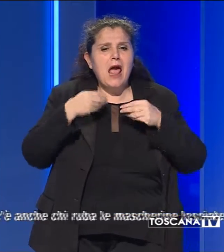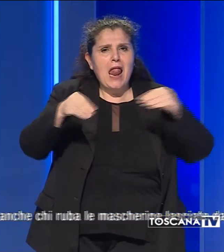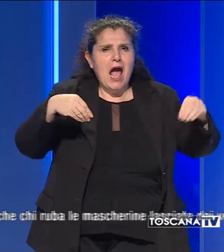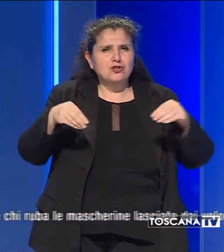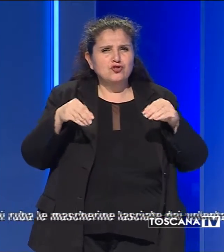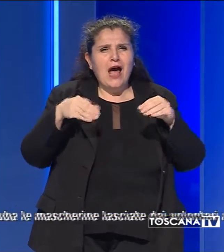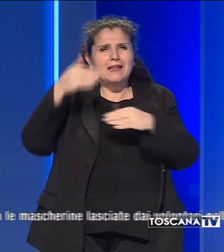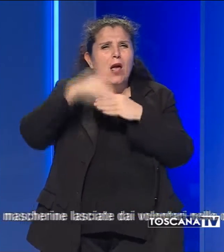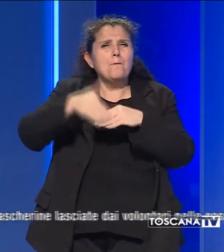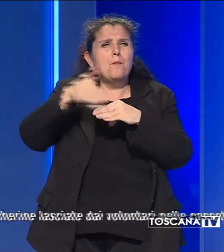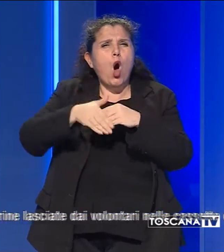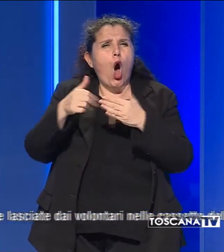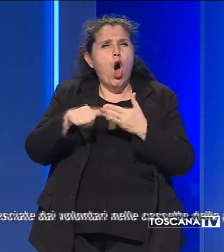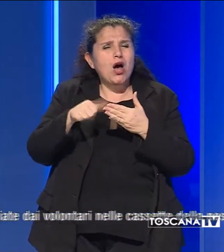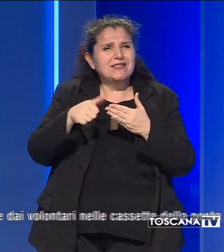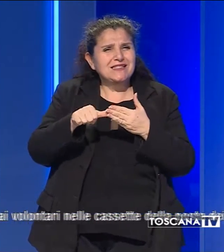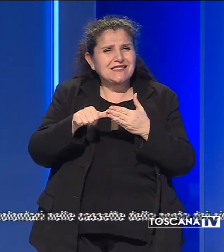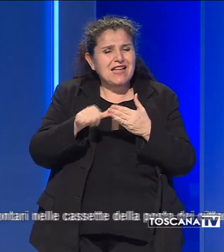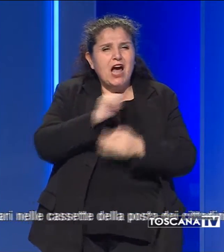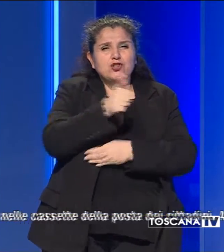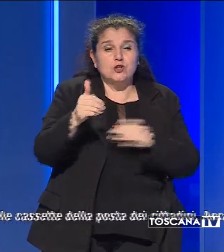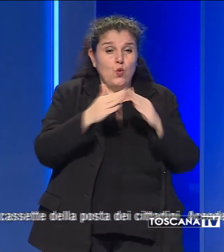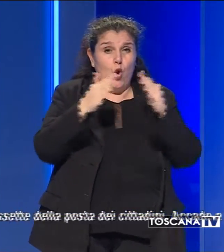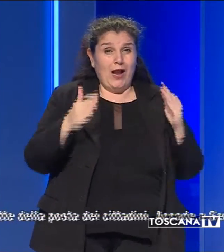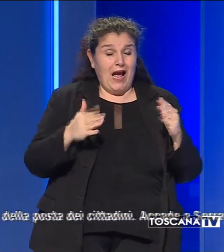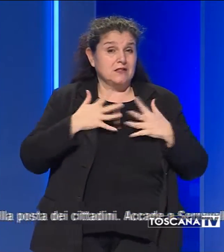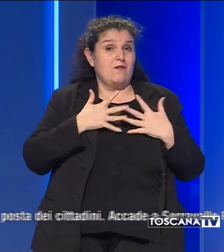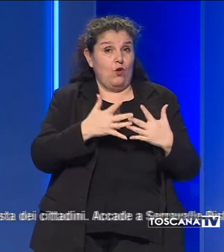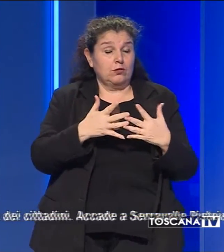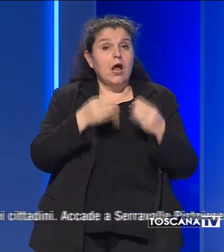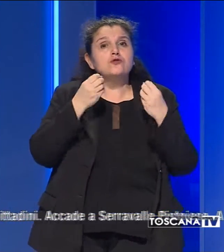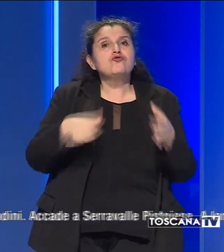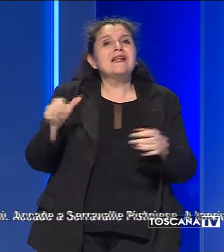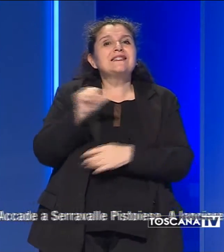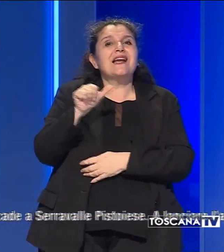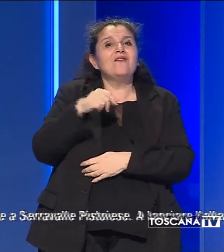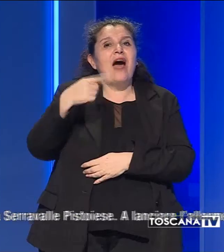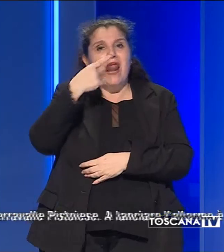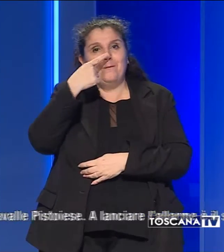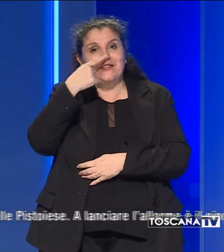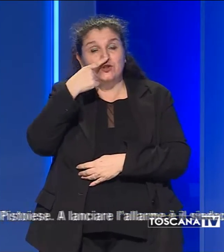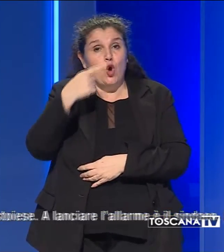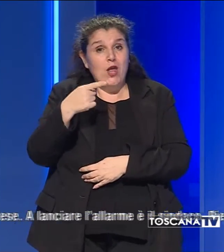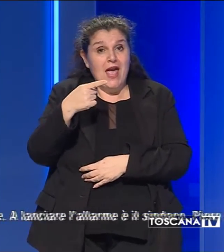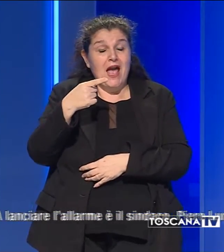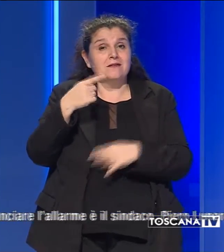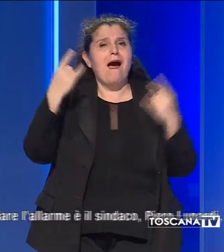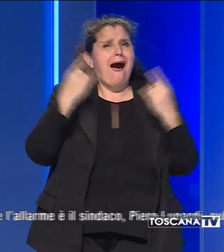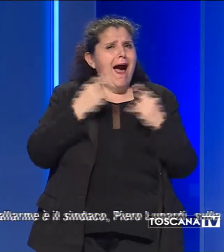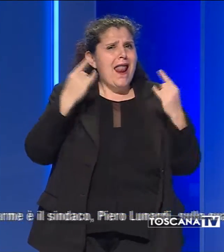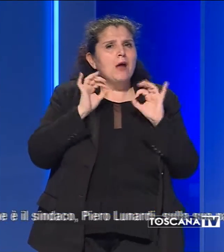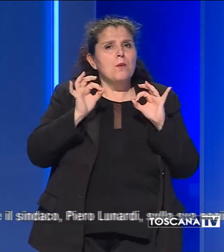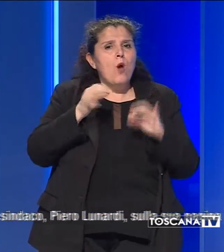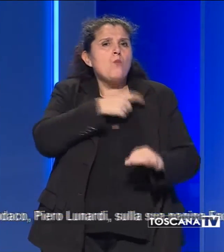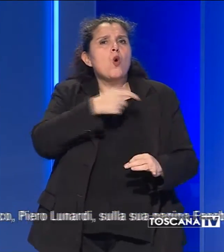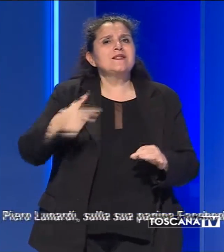cassette della posta dei cittadini. Accade a Serravalle Pistoiese a lanciare l'allarme è il